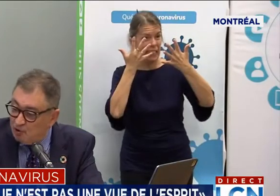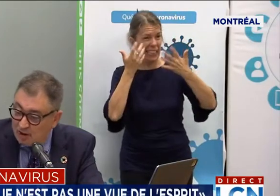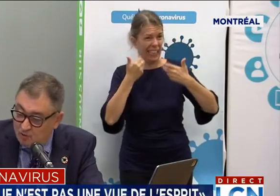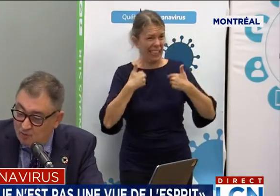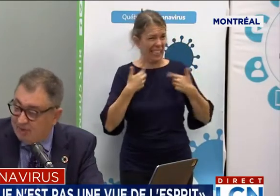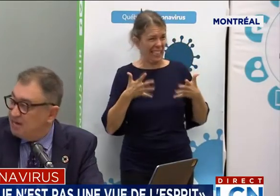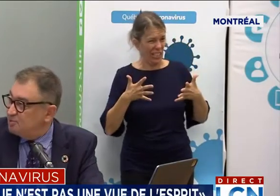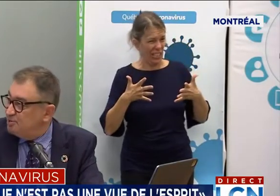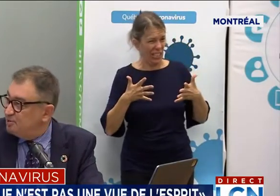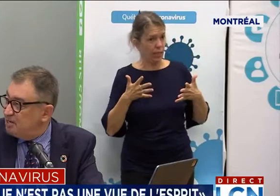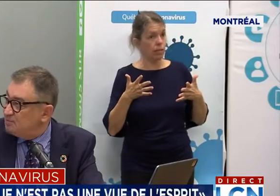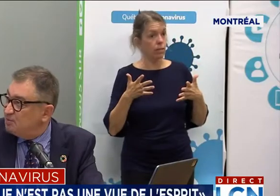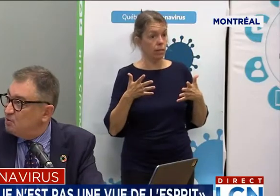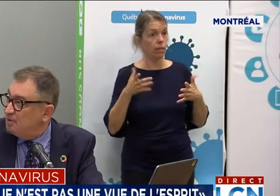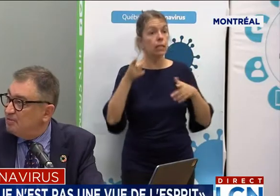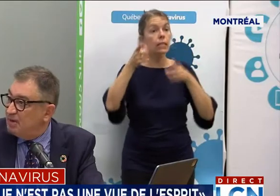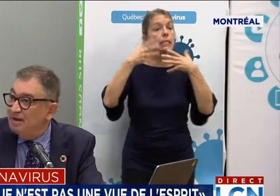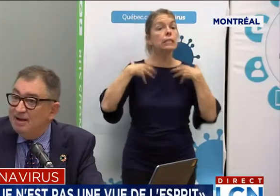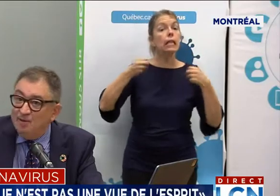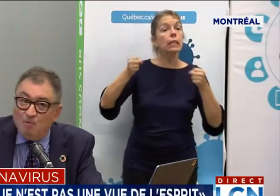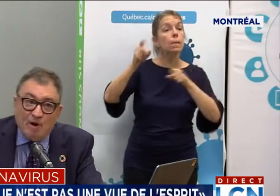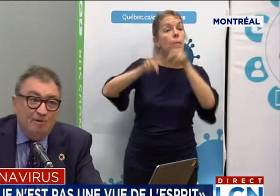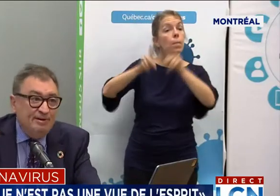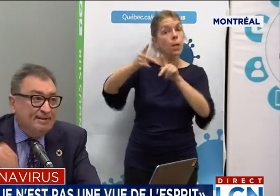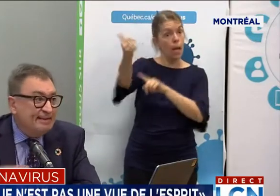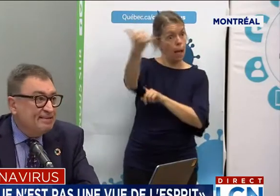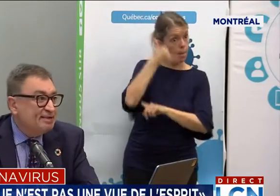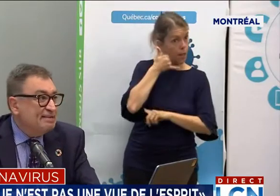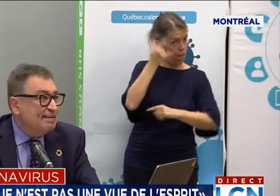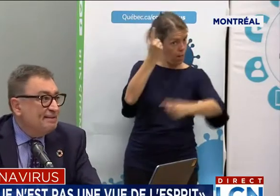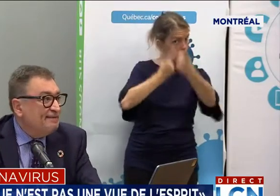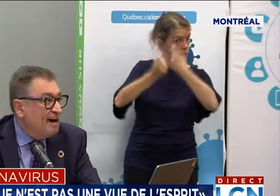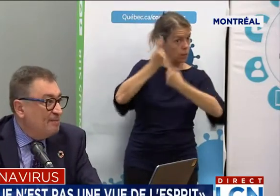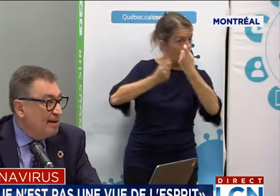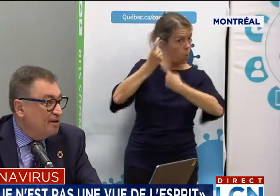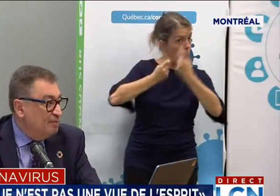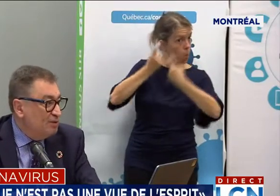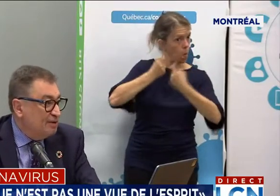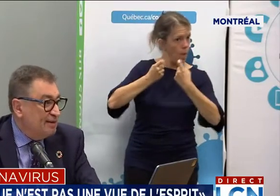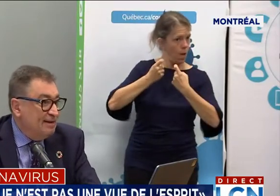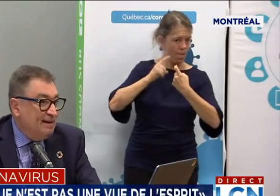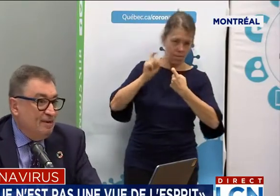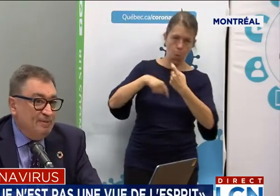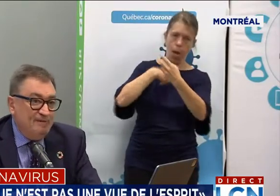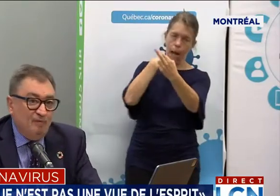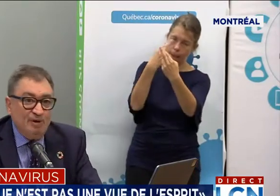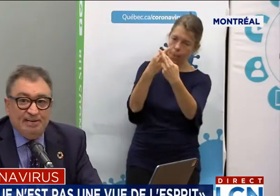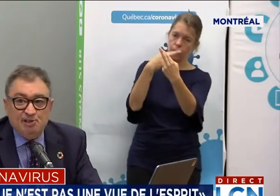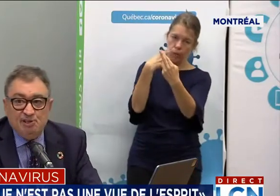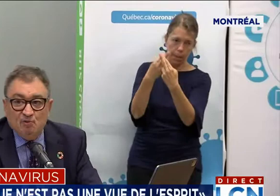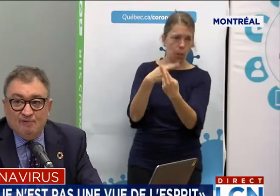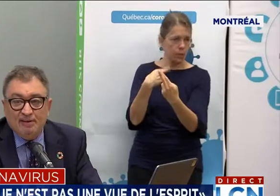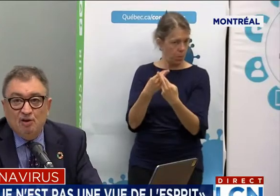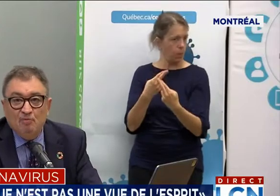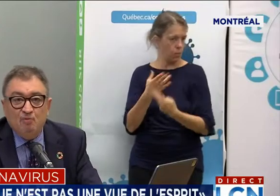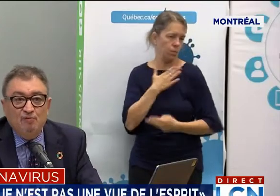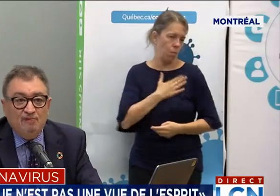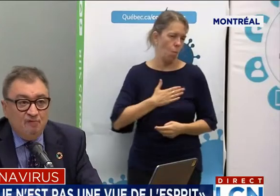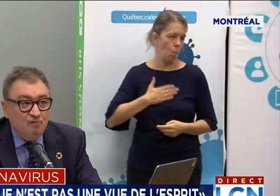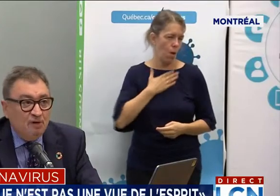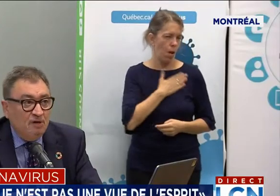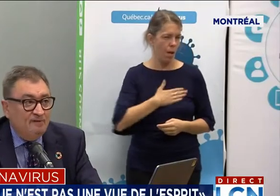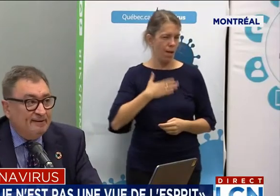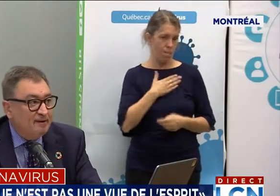que plus on peut couper la chaîne de transmission rapidement, moins on a des risques que ça flambe dans la communauté. Puis il faut protéger nos... Faites-le